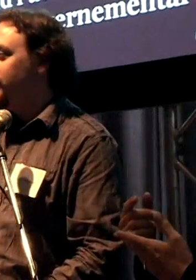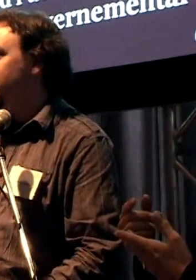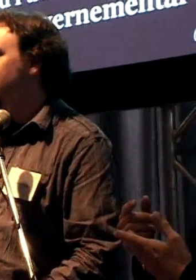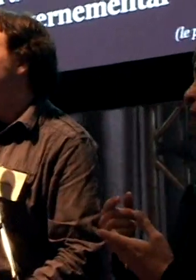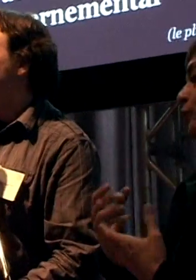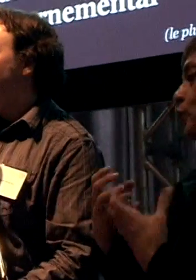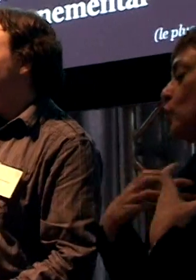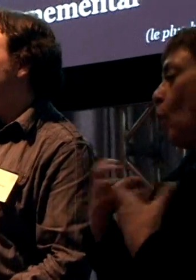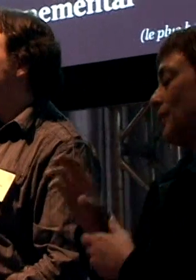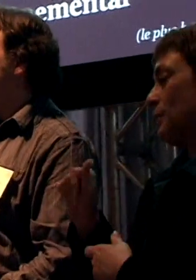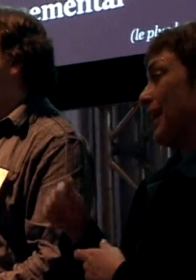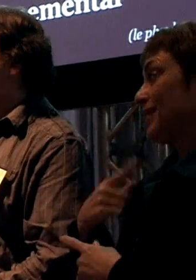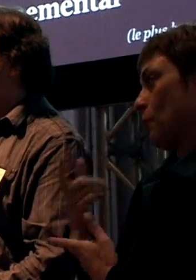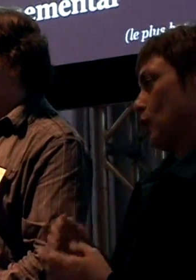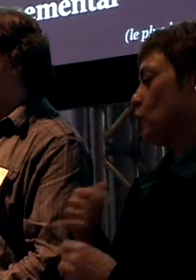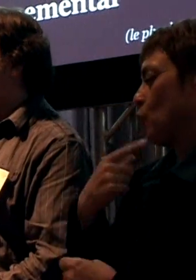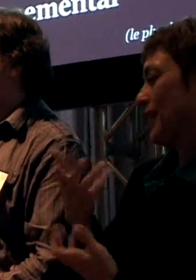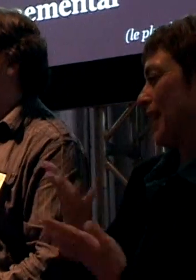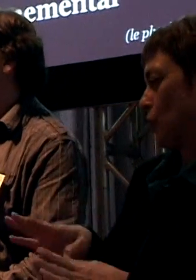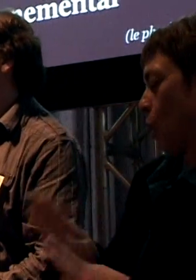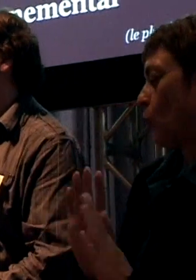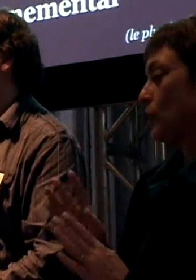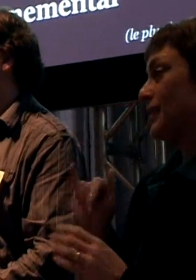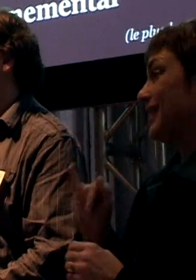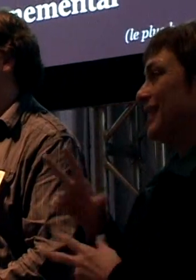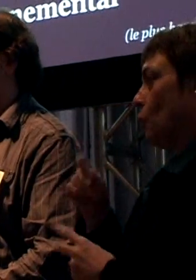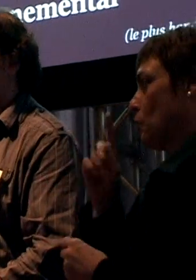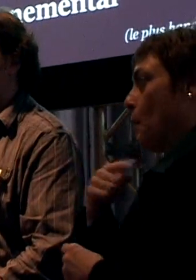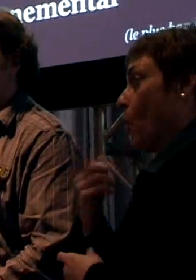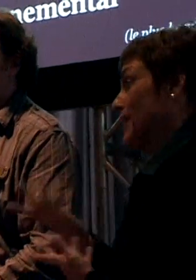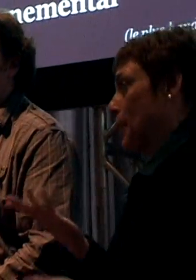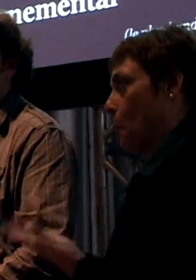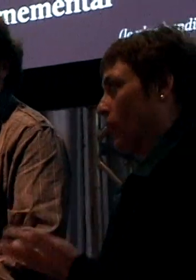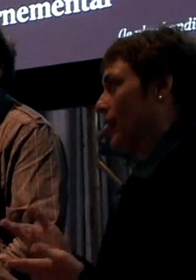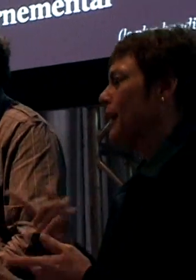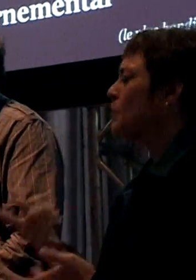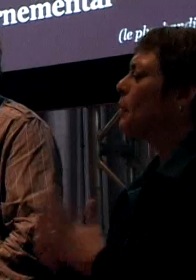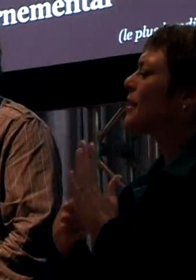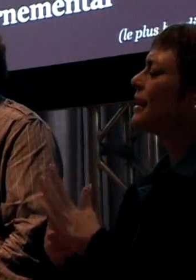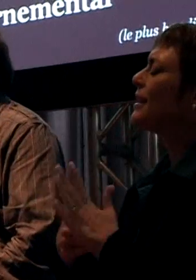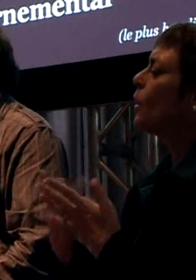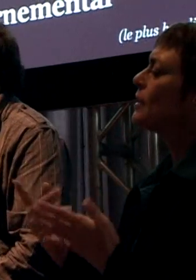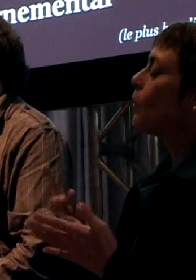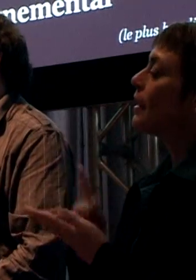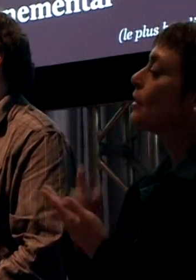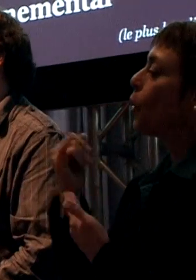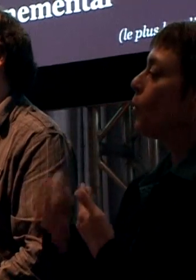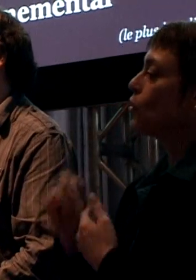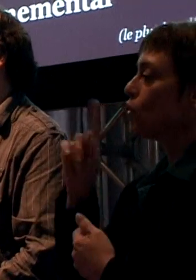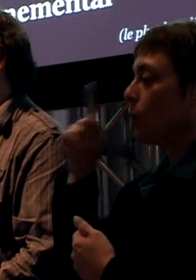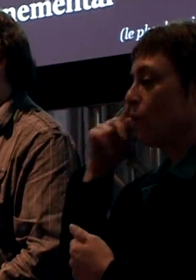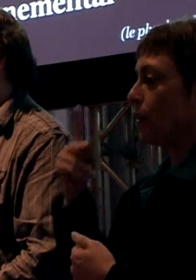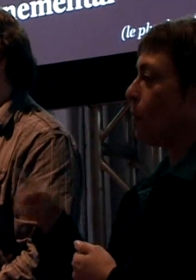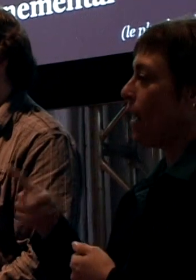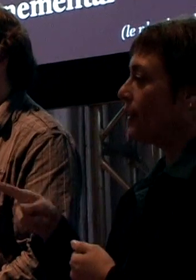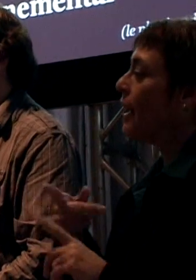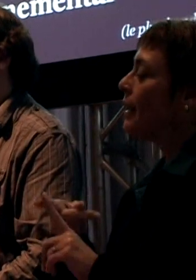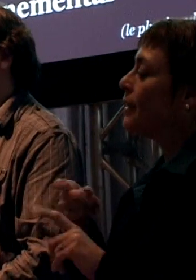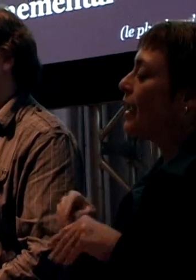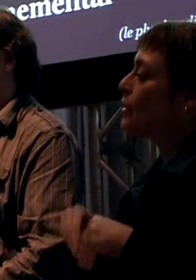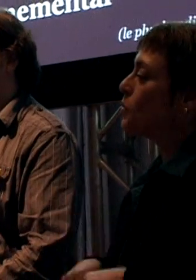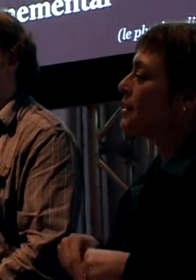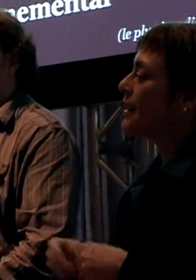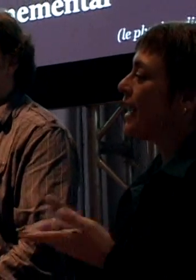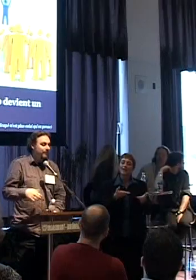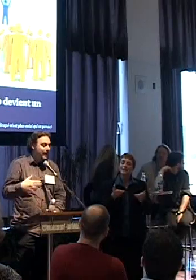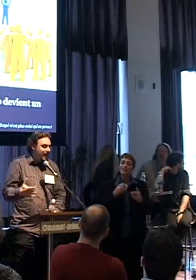peut-être pas autrement. Donc, la présentation que je vous fais, c'est sur un projet gouvernemental du ministère des services